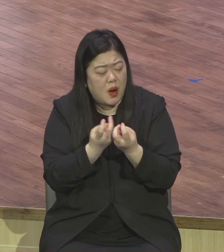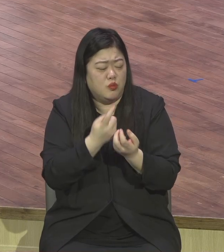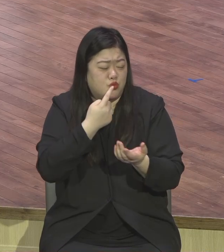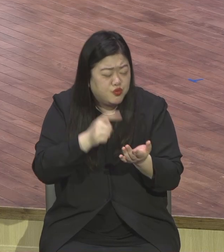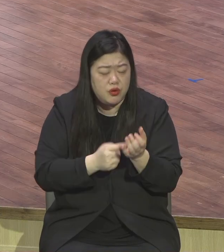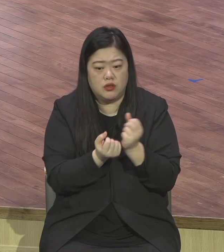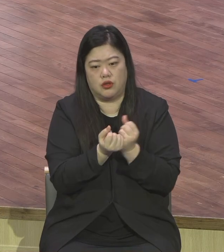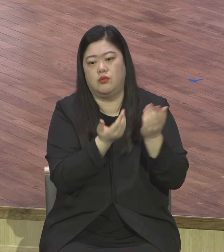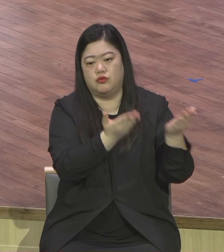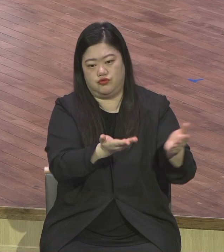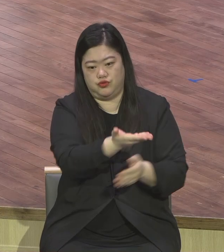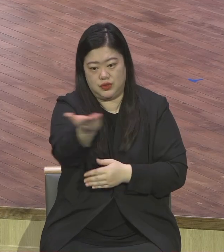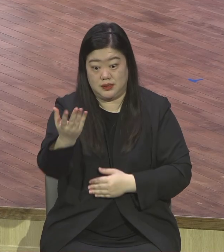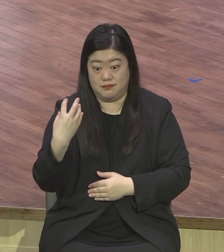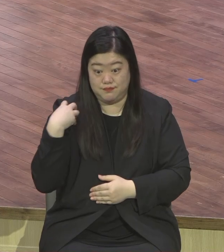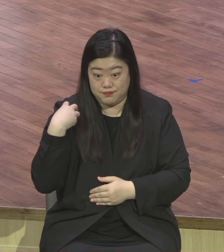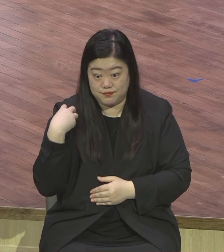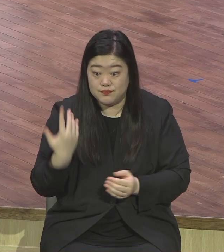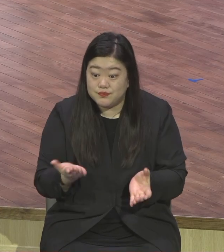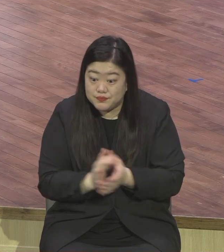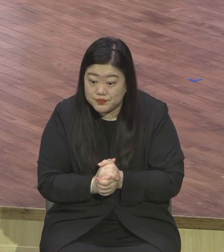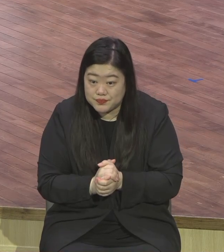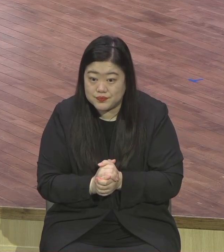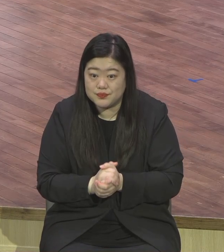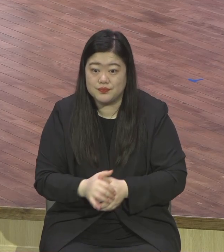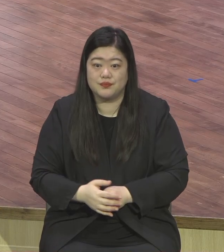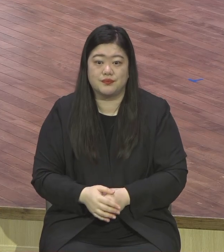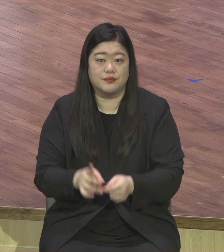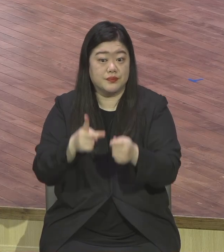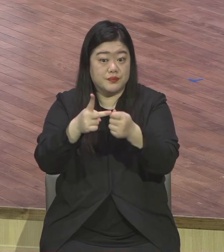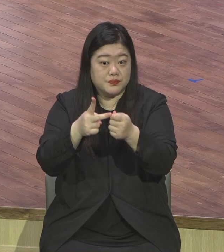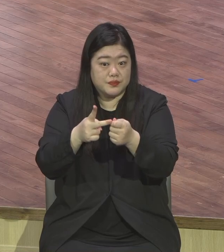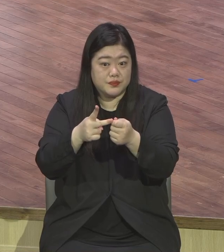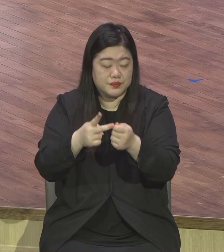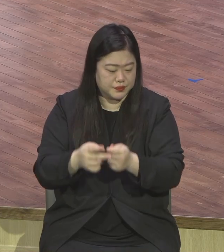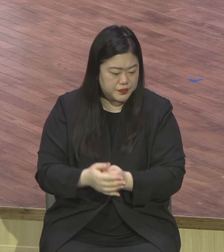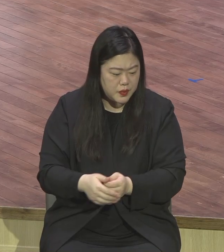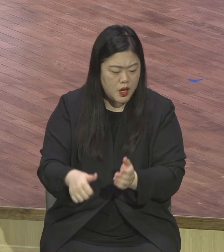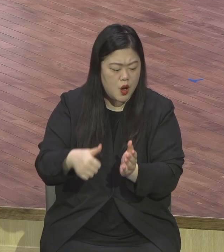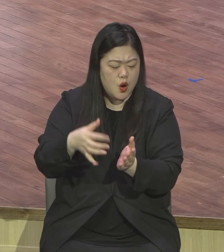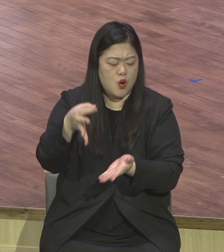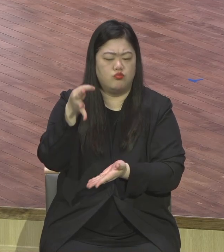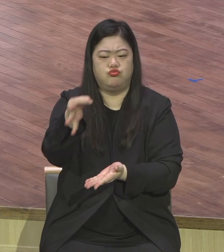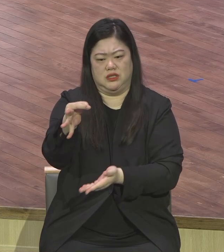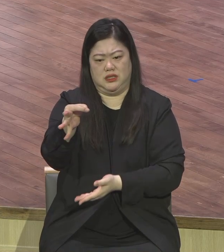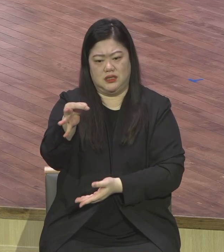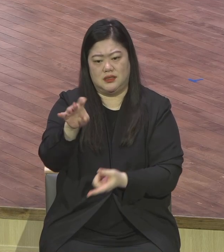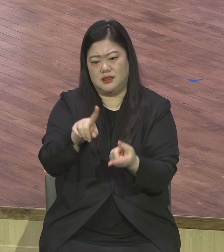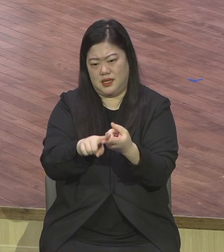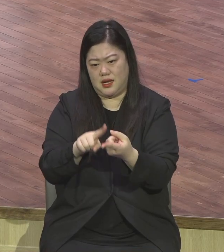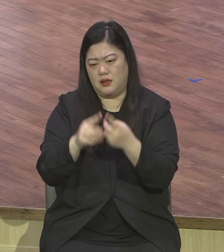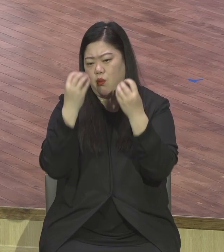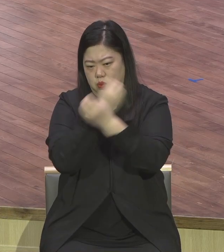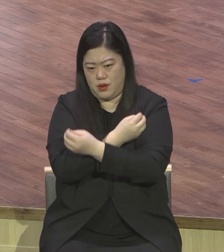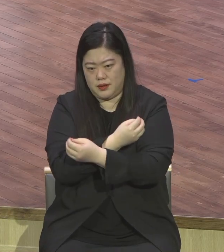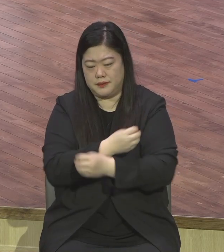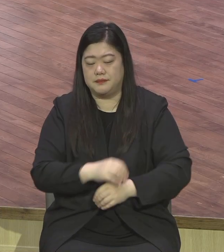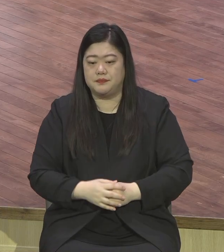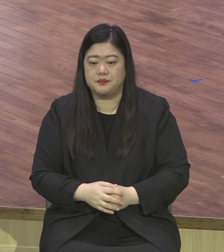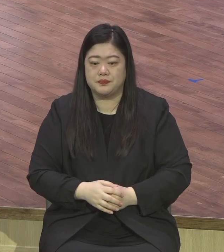물절에 대한 오해입니다. 본문 17절로 1절에 보면 예수님께서 생명에 들어가려면 계명들을 지키라 라는 말씀을 하셨는데